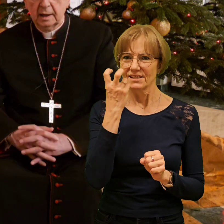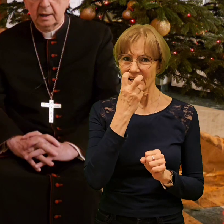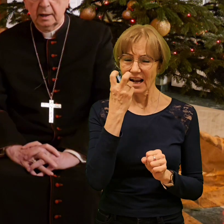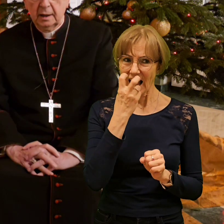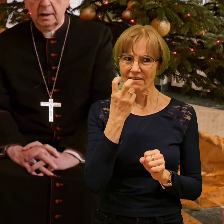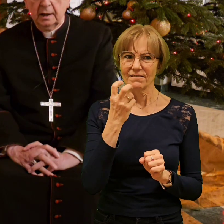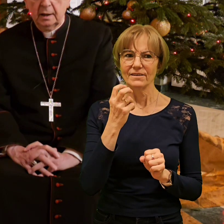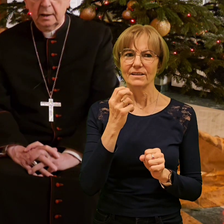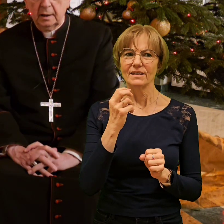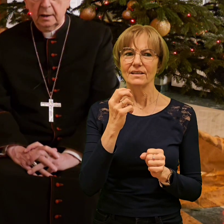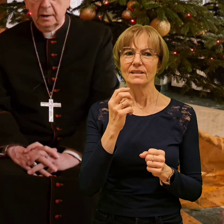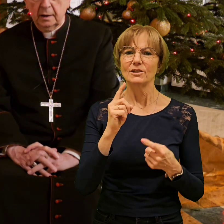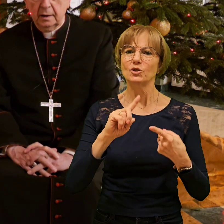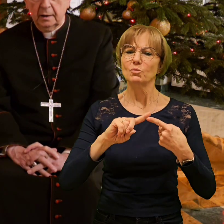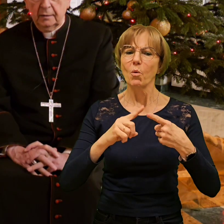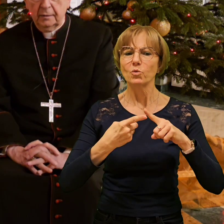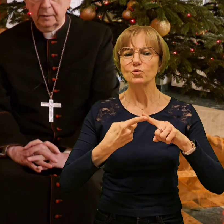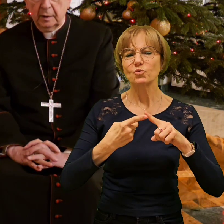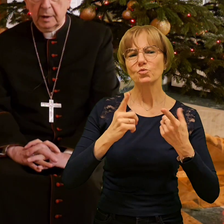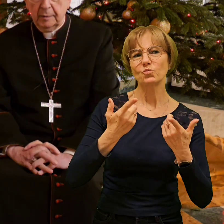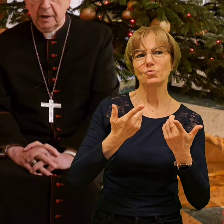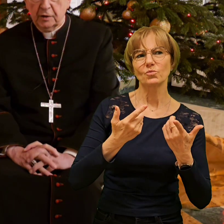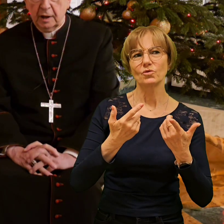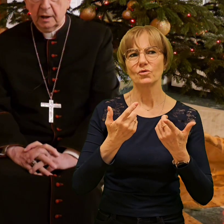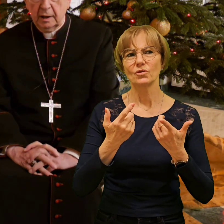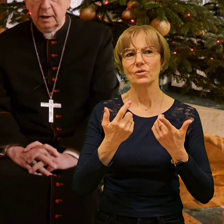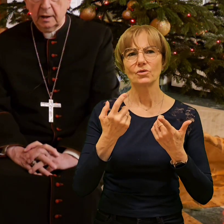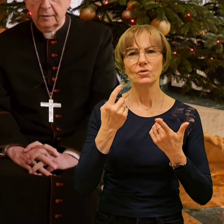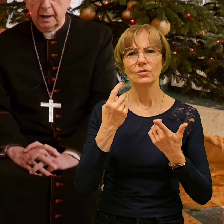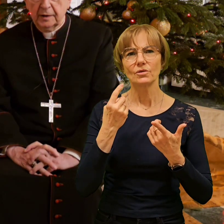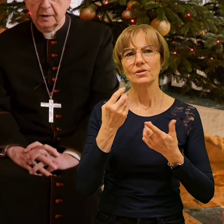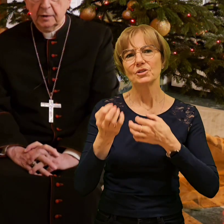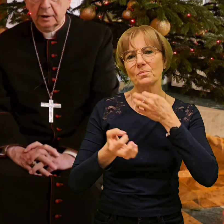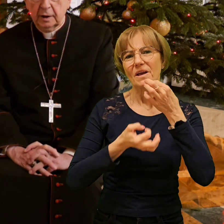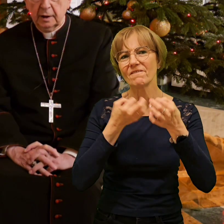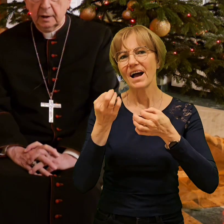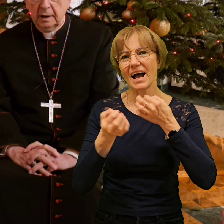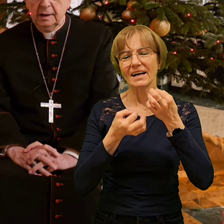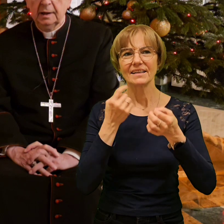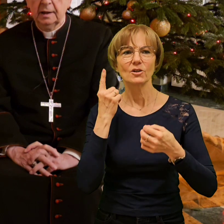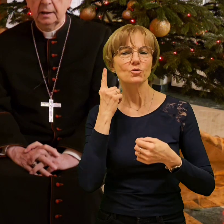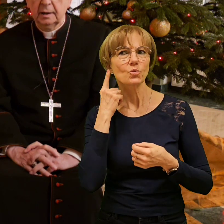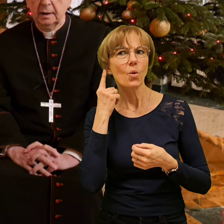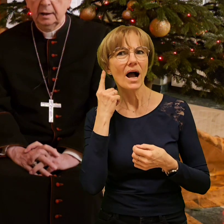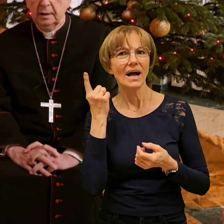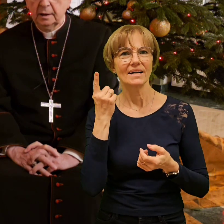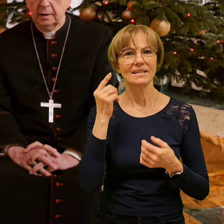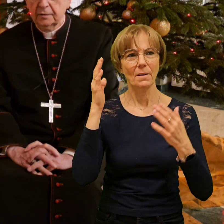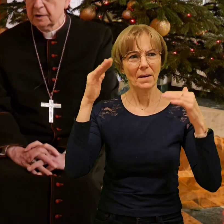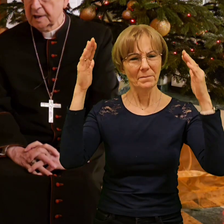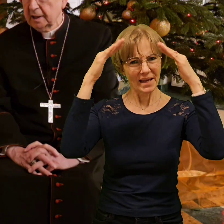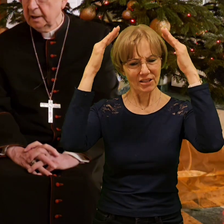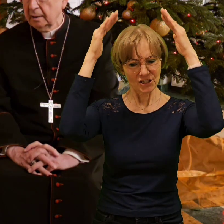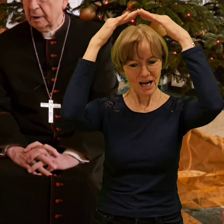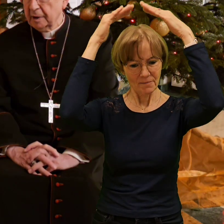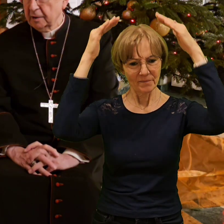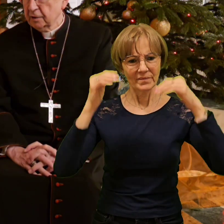papieża Franciszka, inny, inny od wszystkich innych papieżych.